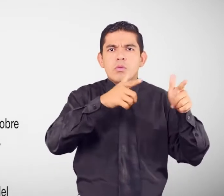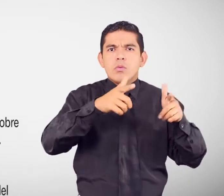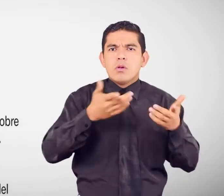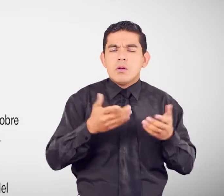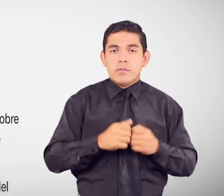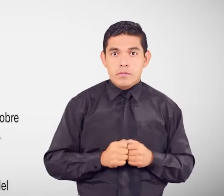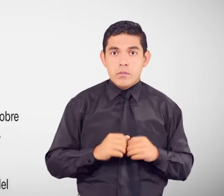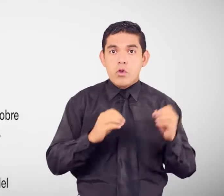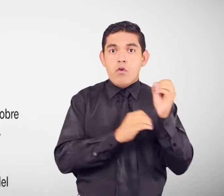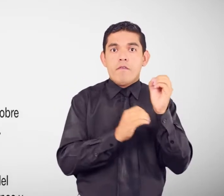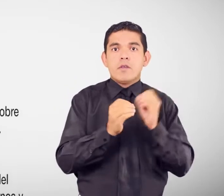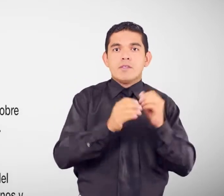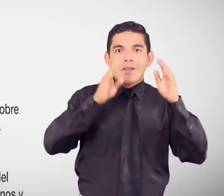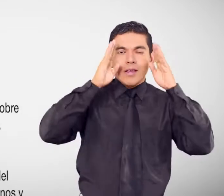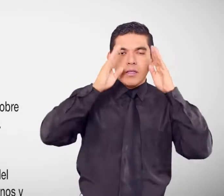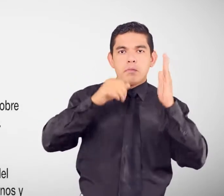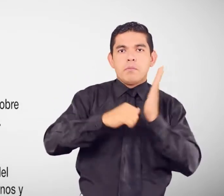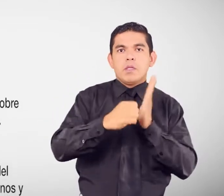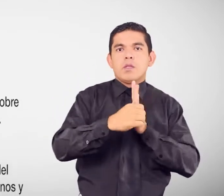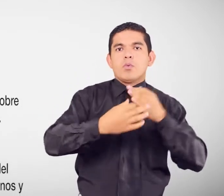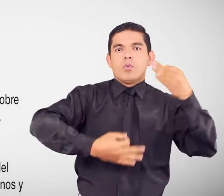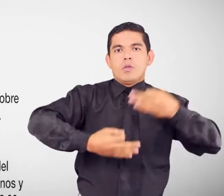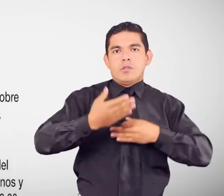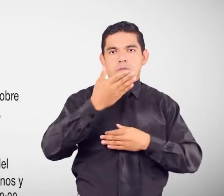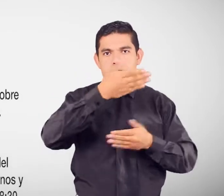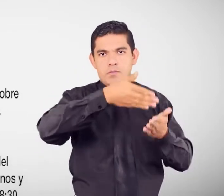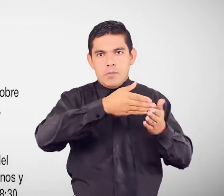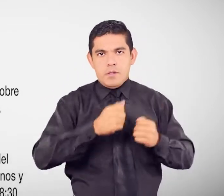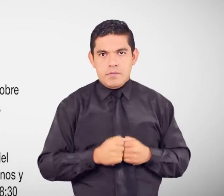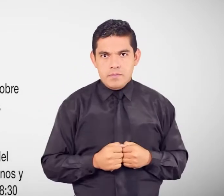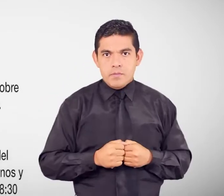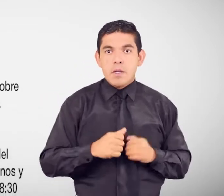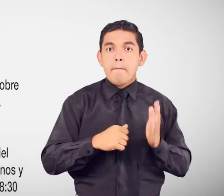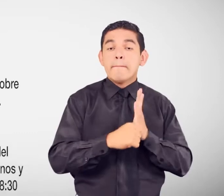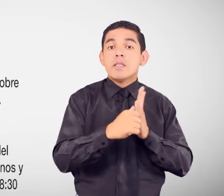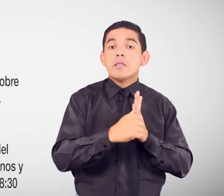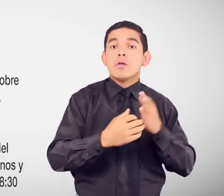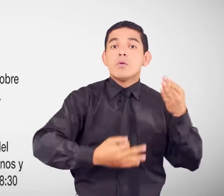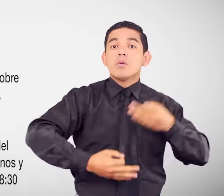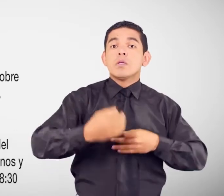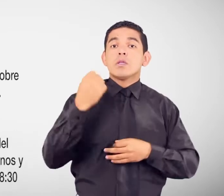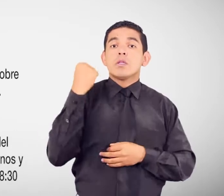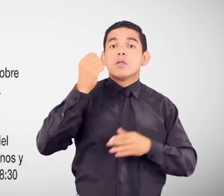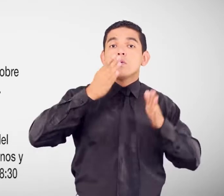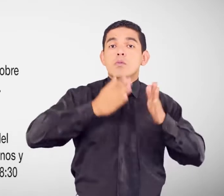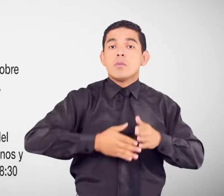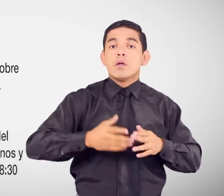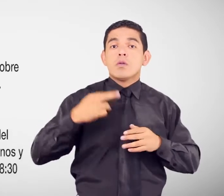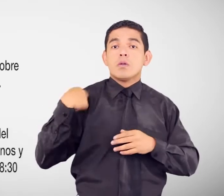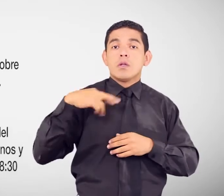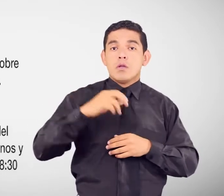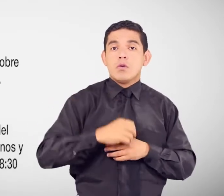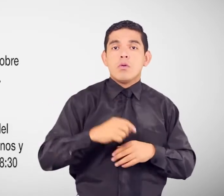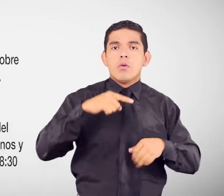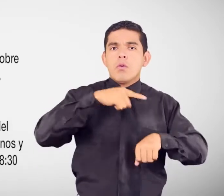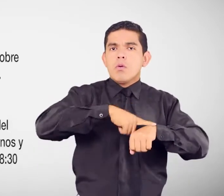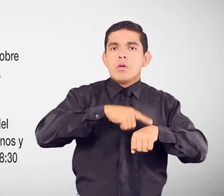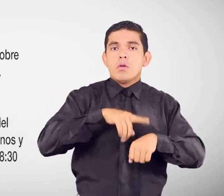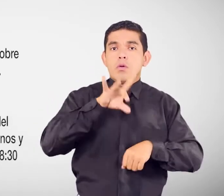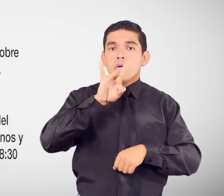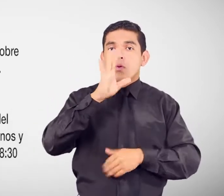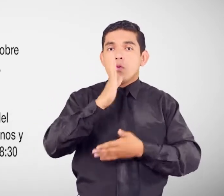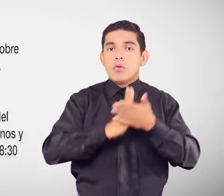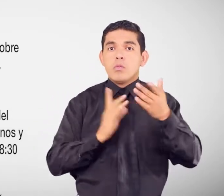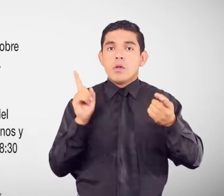ciudadanía del Ministerio de Justicia, Derechos Humanos y Cultos. El horario de atención es de 8 y 30